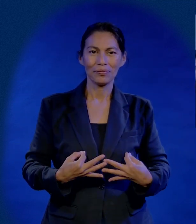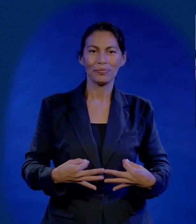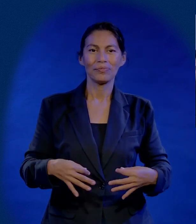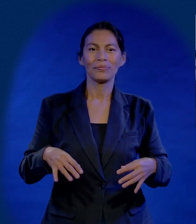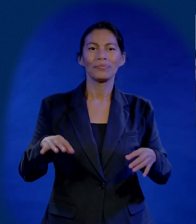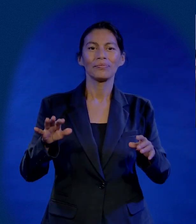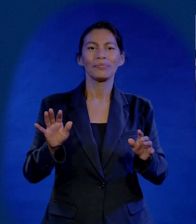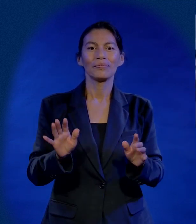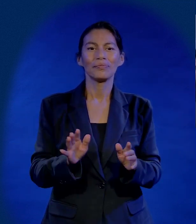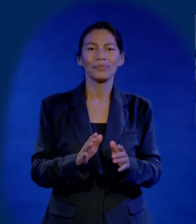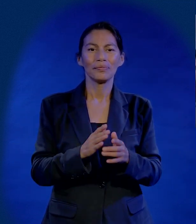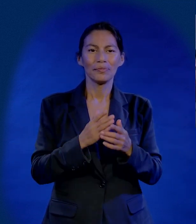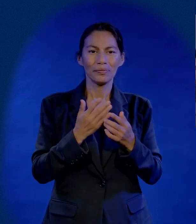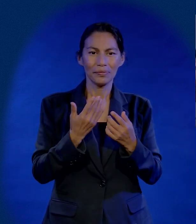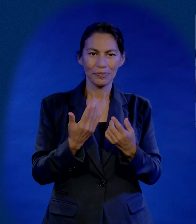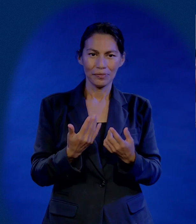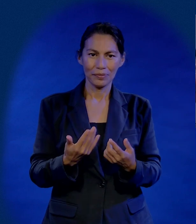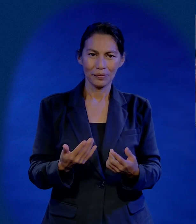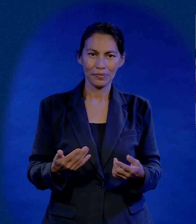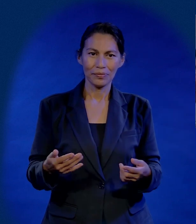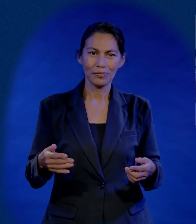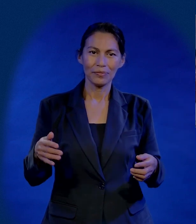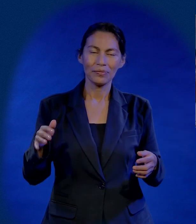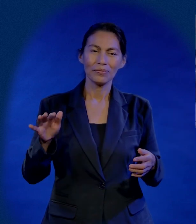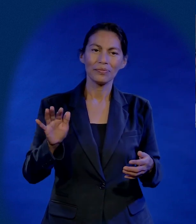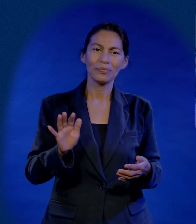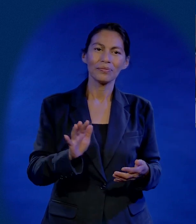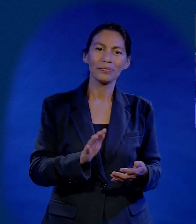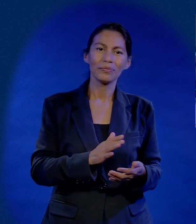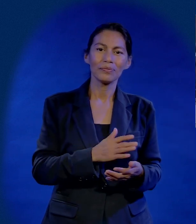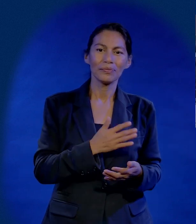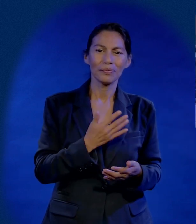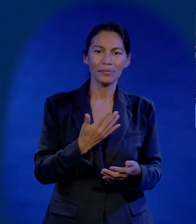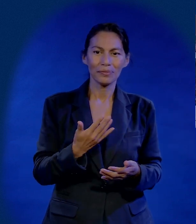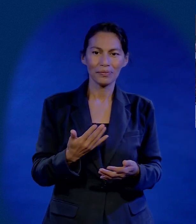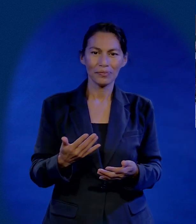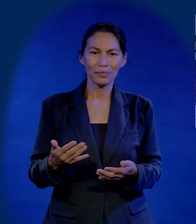Siempre dirija Nuestro vivir